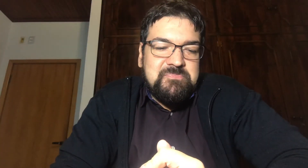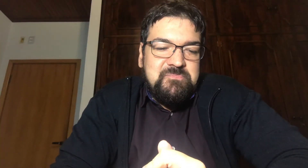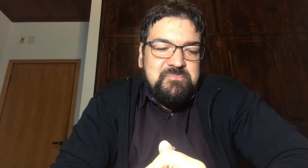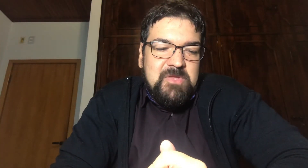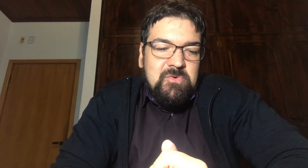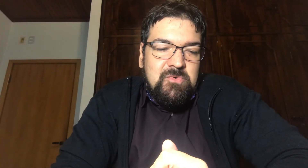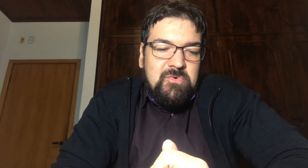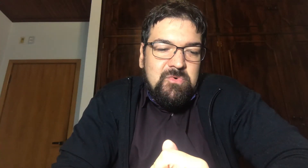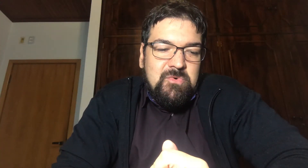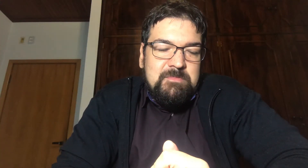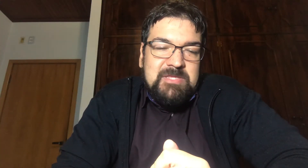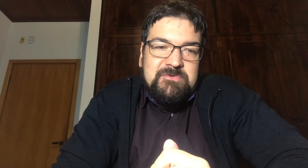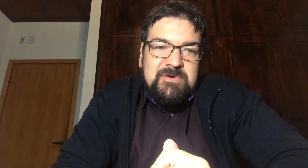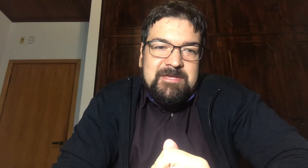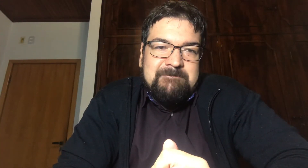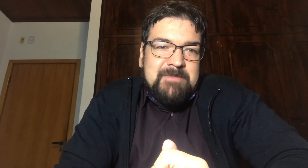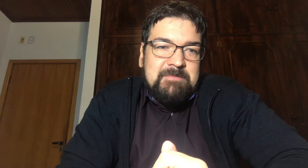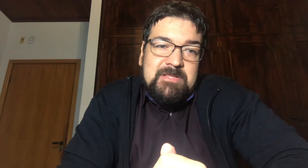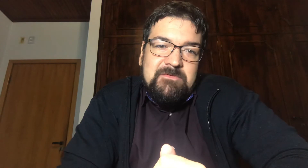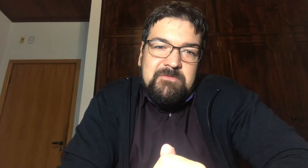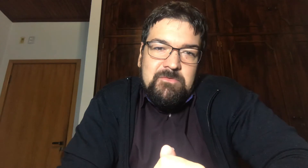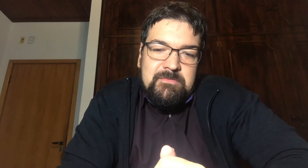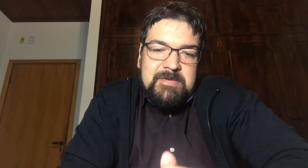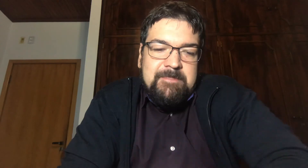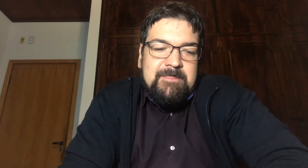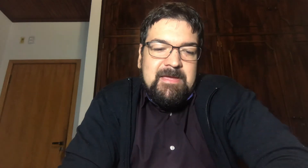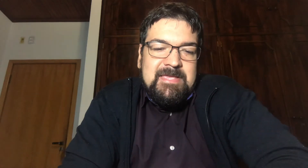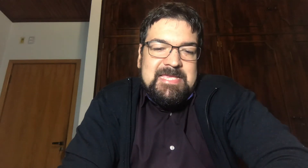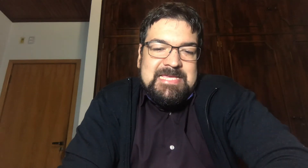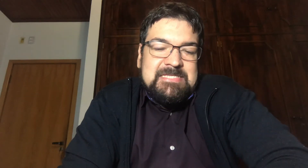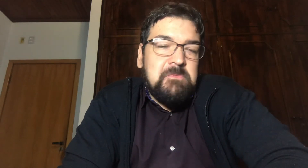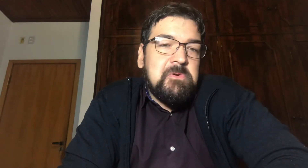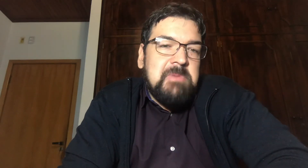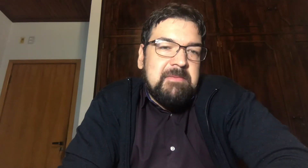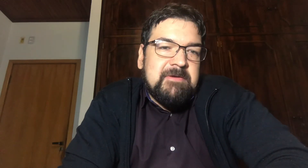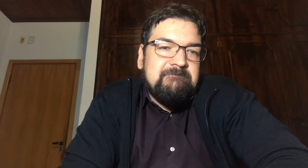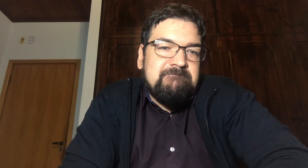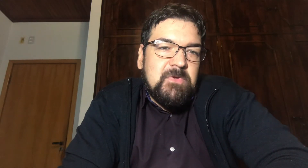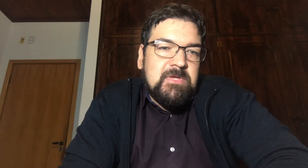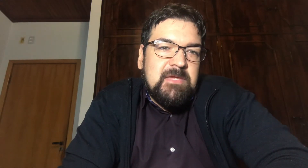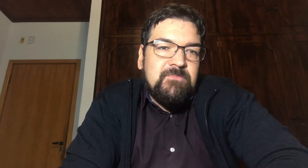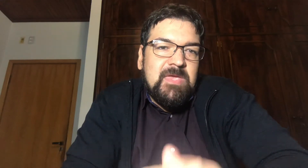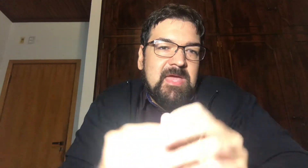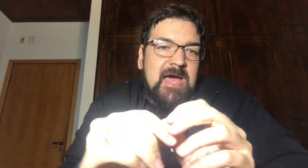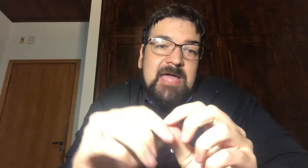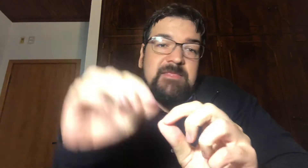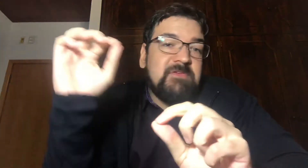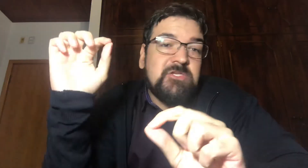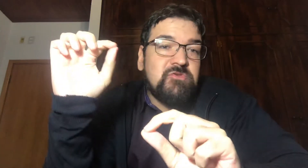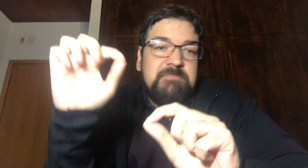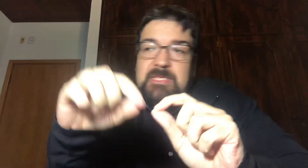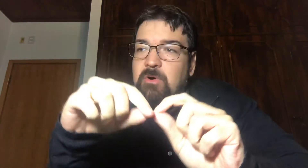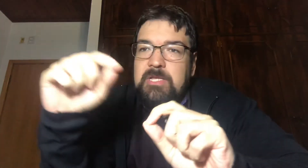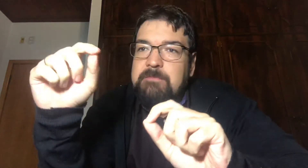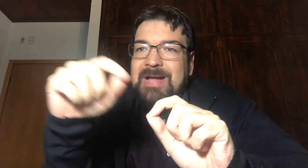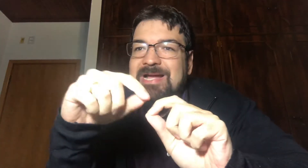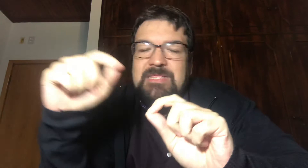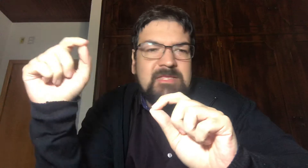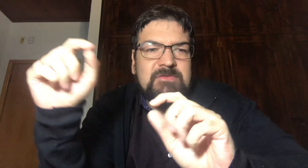É... O Bitcoin Está perdendo volume E esse que é o problema Ok Ah, teve essa subida Olha que bacana Teve